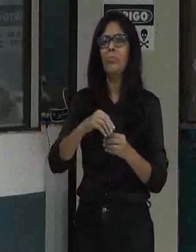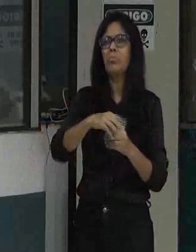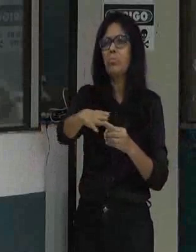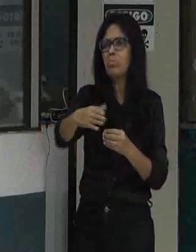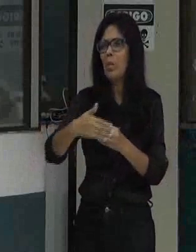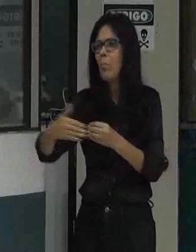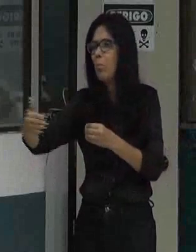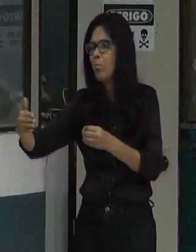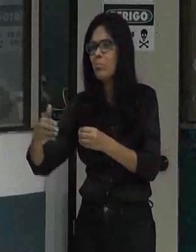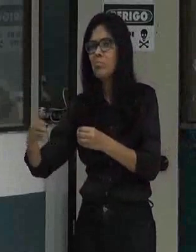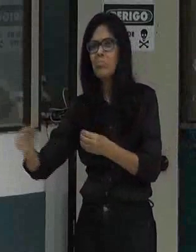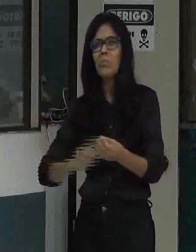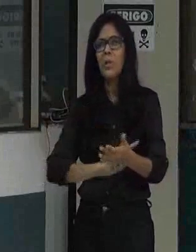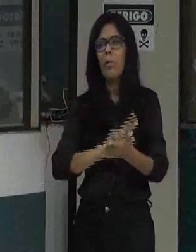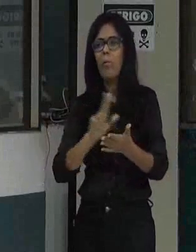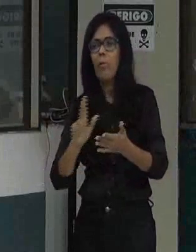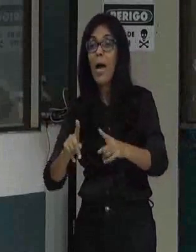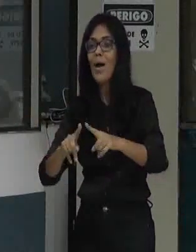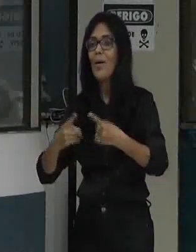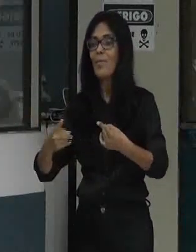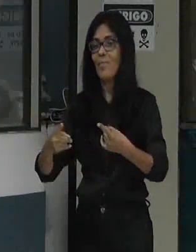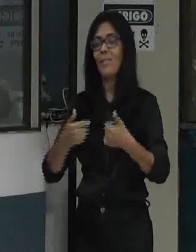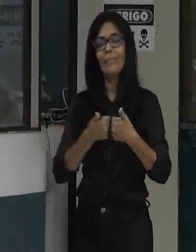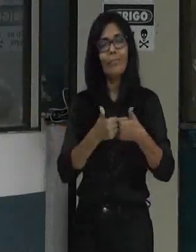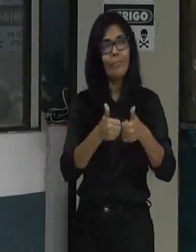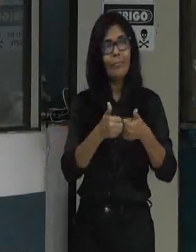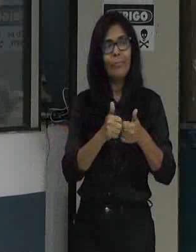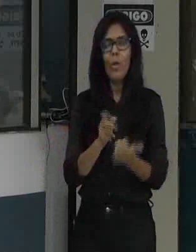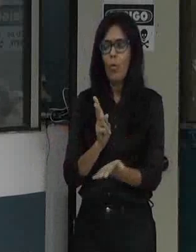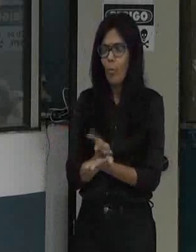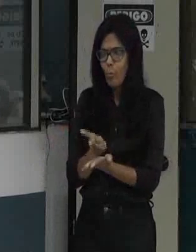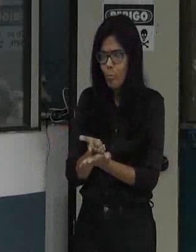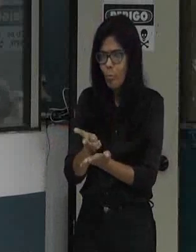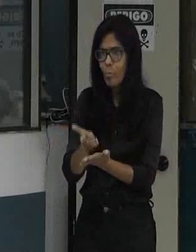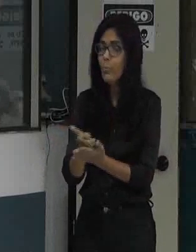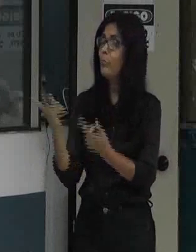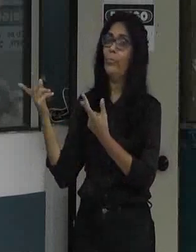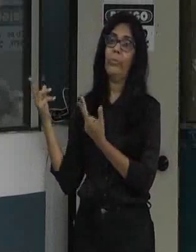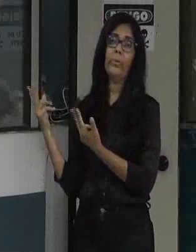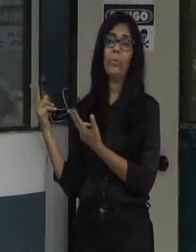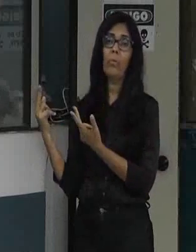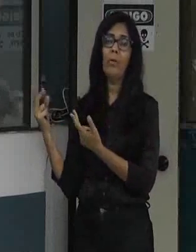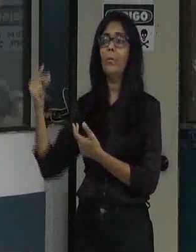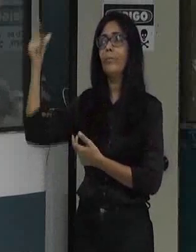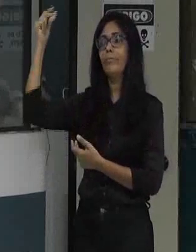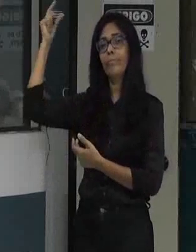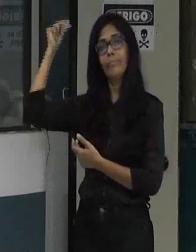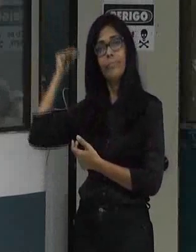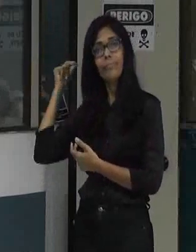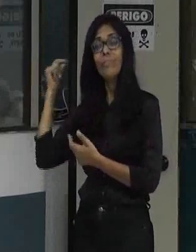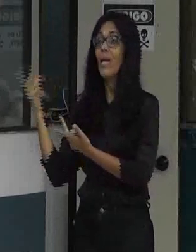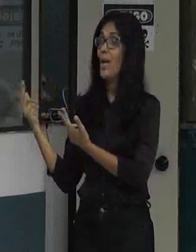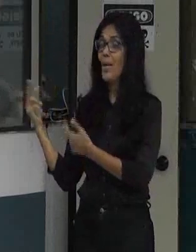minha casa e minha vida mas os homens continuam fazendo o mesmo trajeto e vindo atrás assim como o Nelson